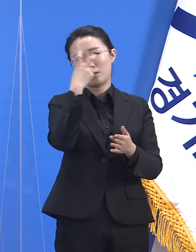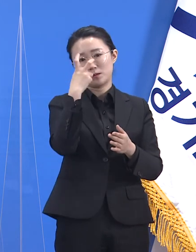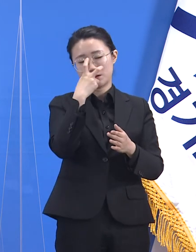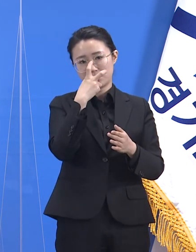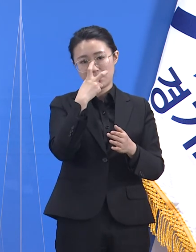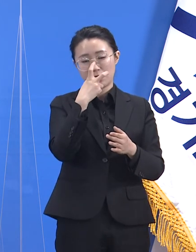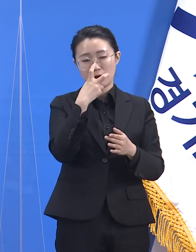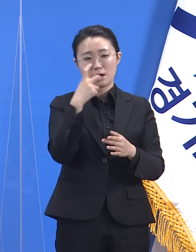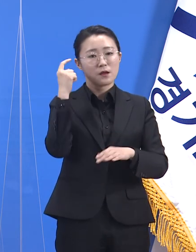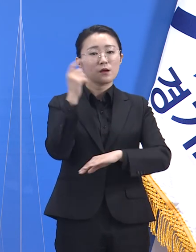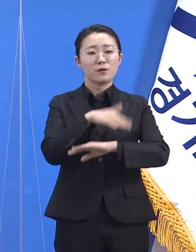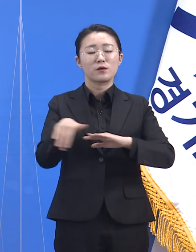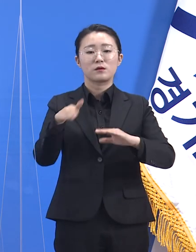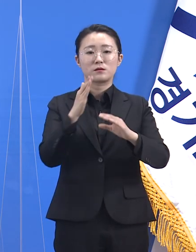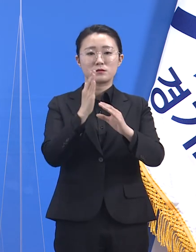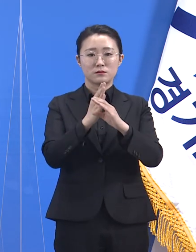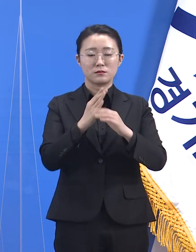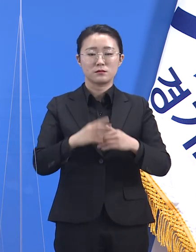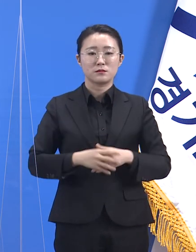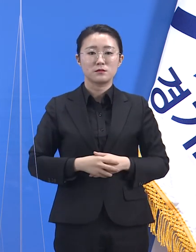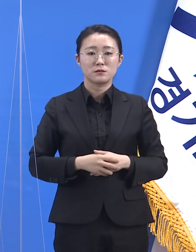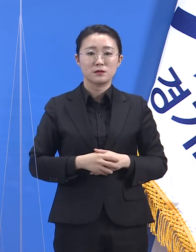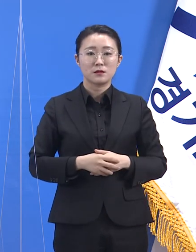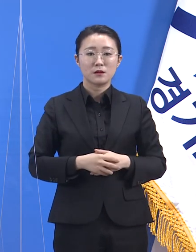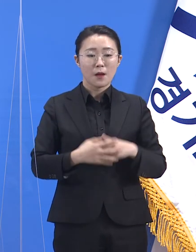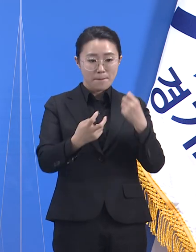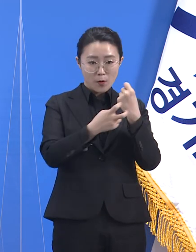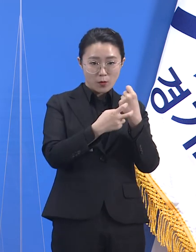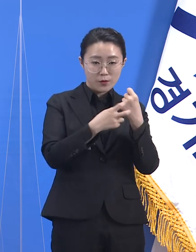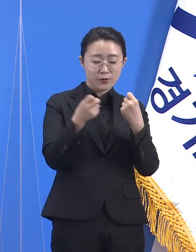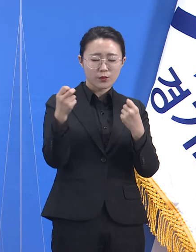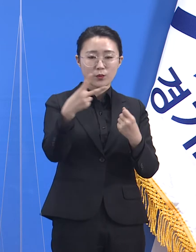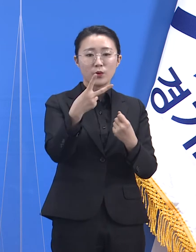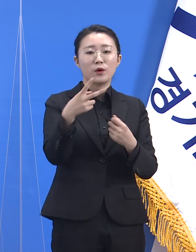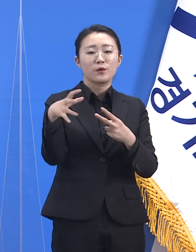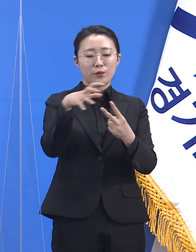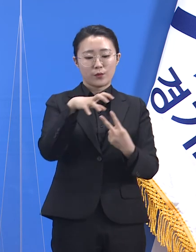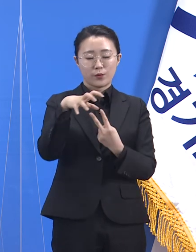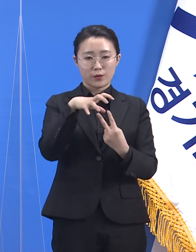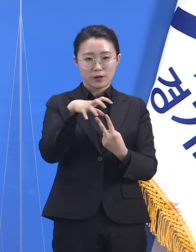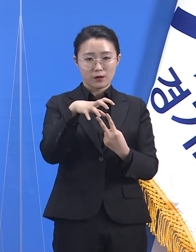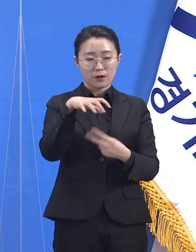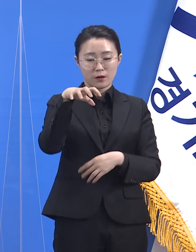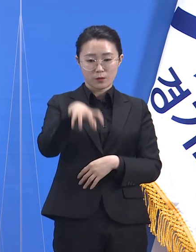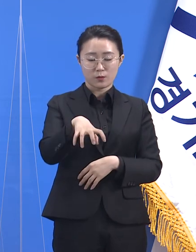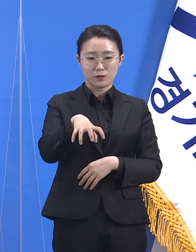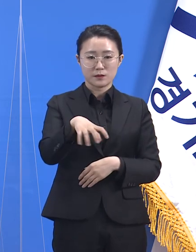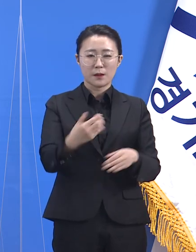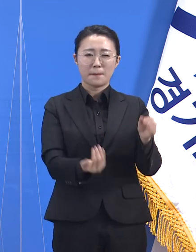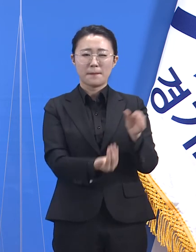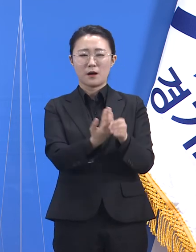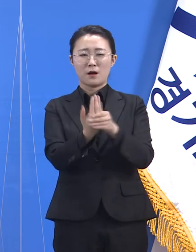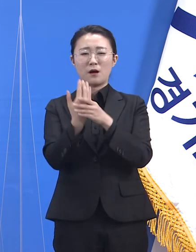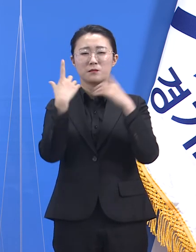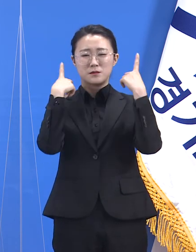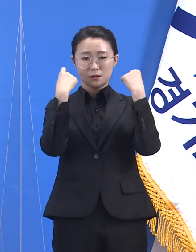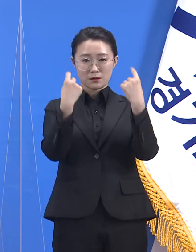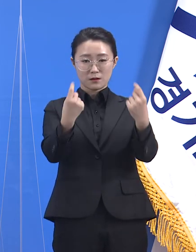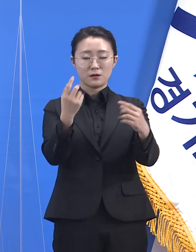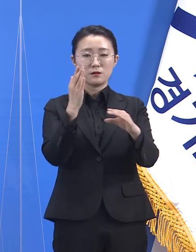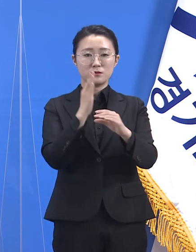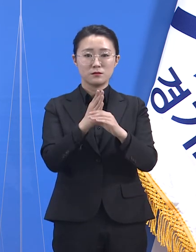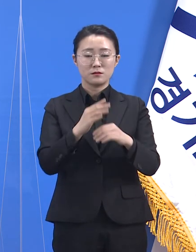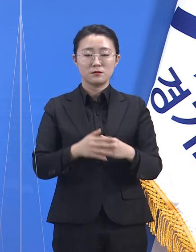의료기관이나 요양시설에서의 유행도 여전히 지속되고 있습니다. 과거의 경험을 돌이켜볼 때